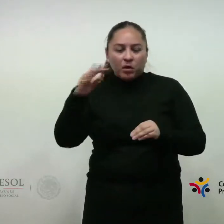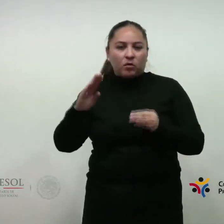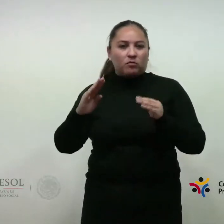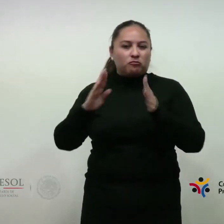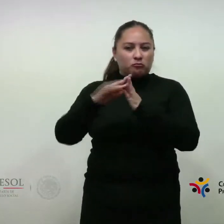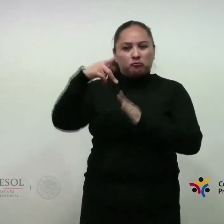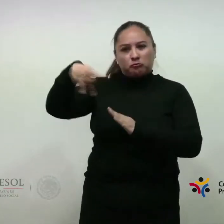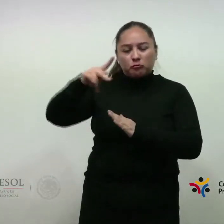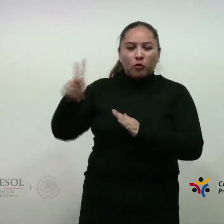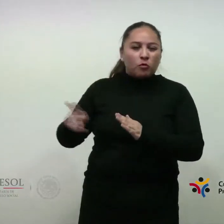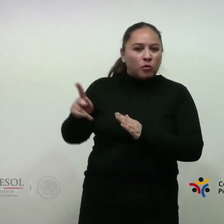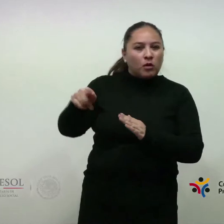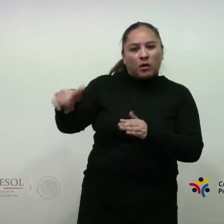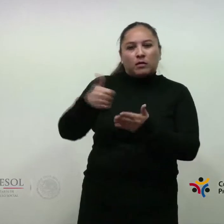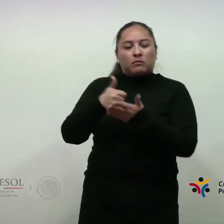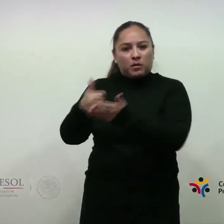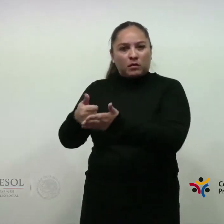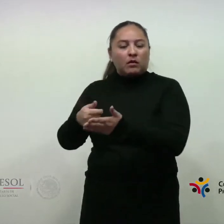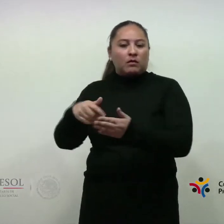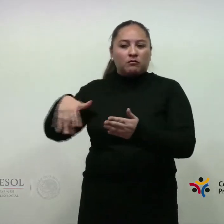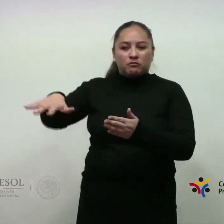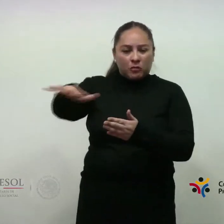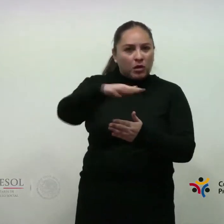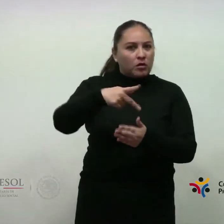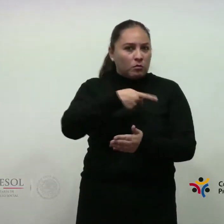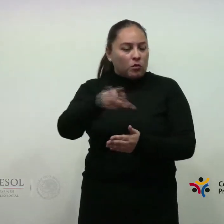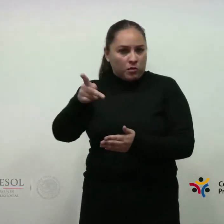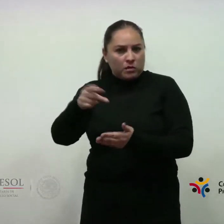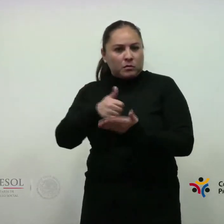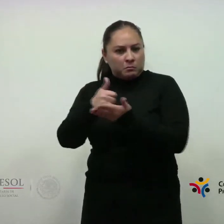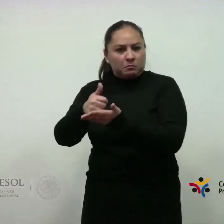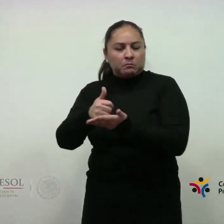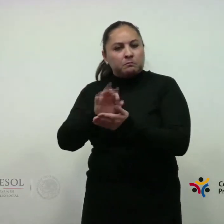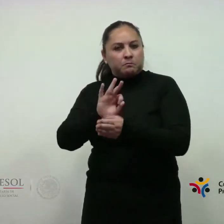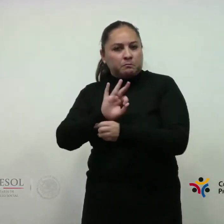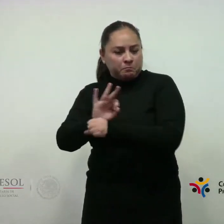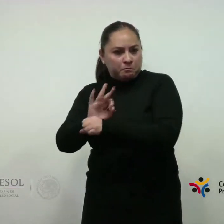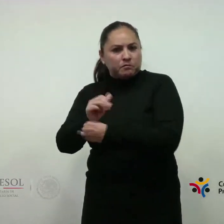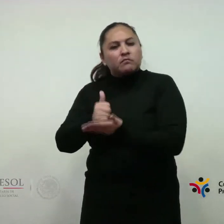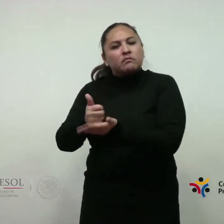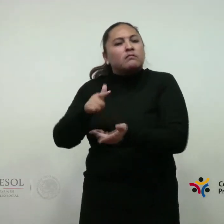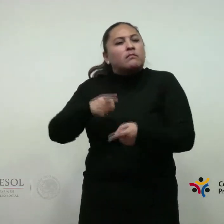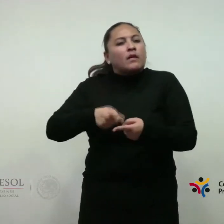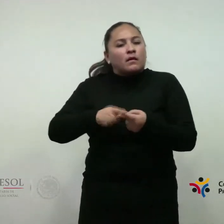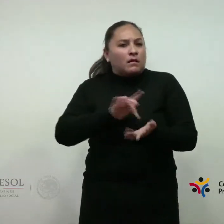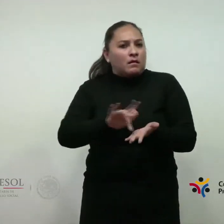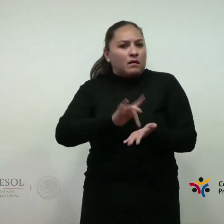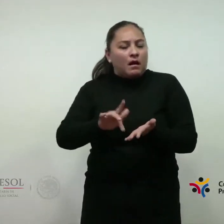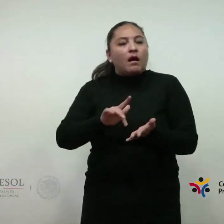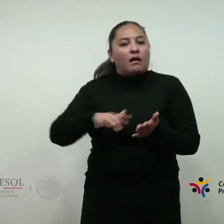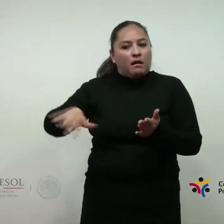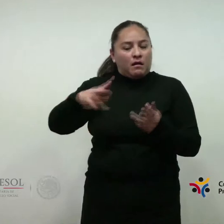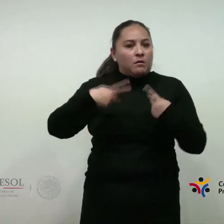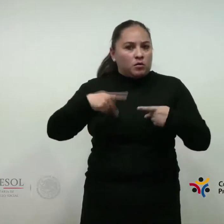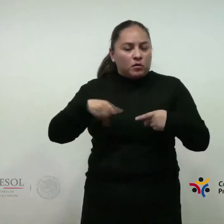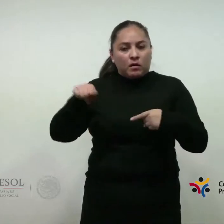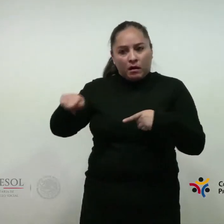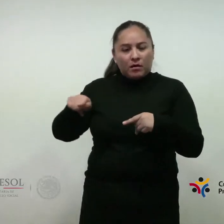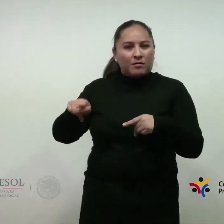y que beneficien a las comunidades de municipios en situación de pobreza. ¿A quiénes se apoyan? Apoya a los habitantes de las áreas rurales